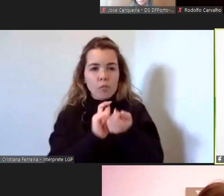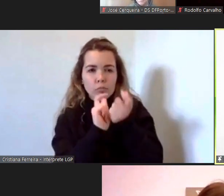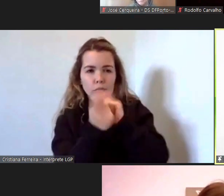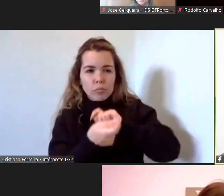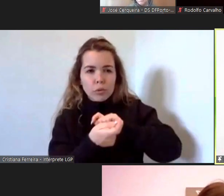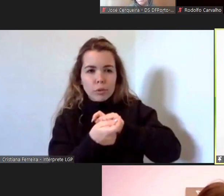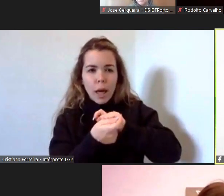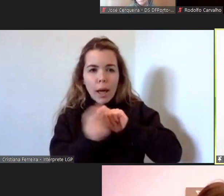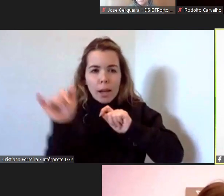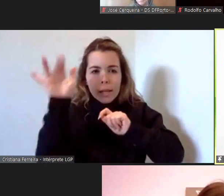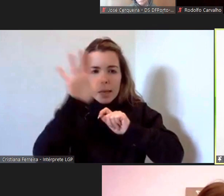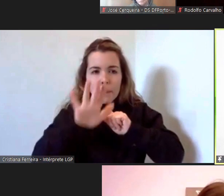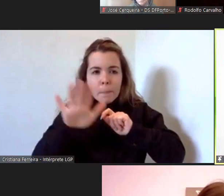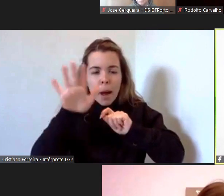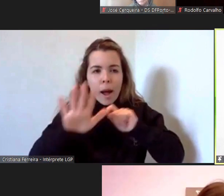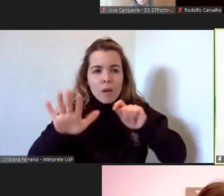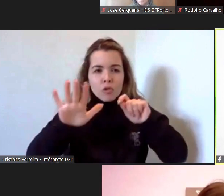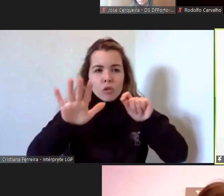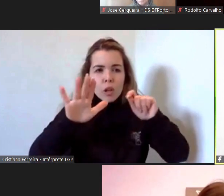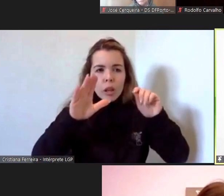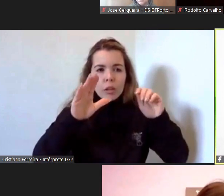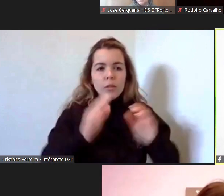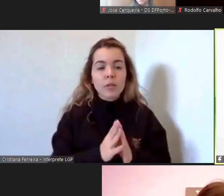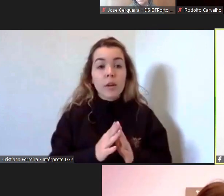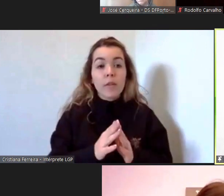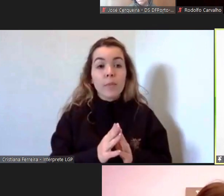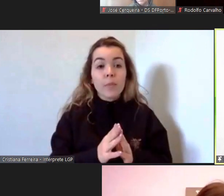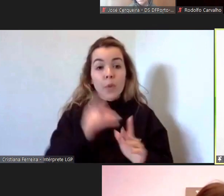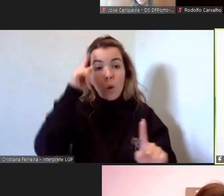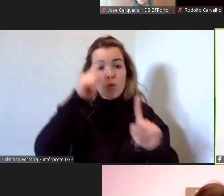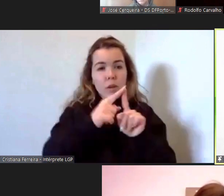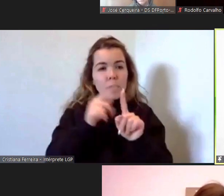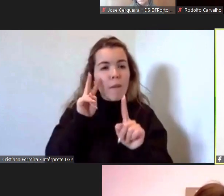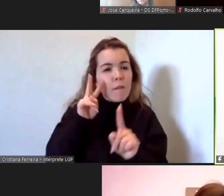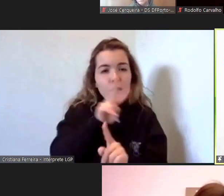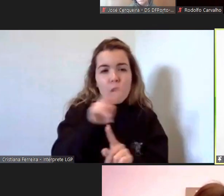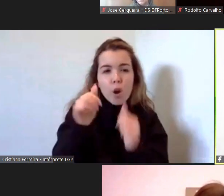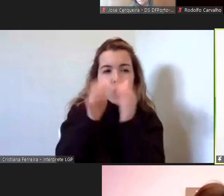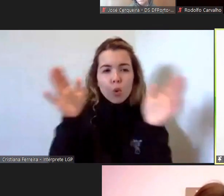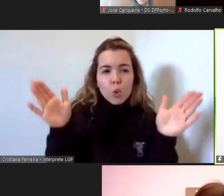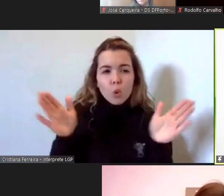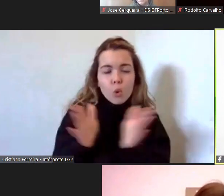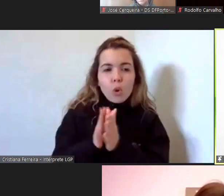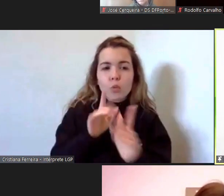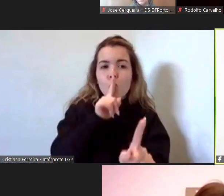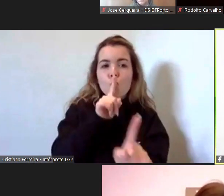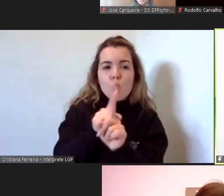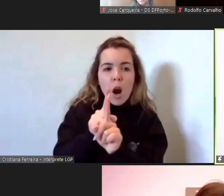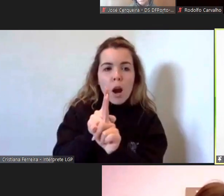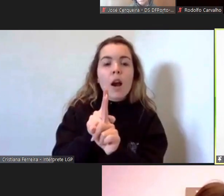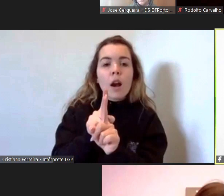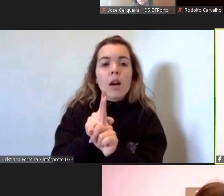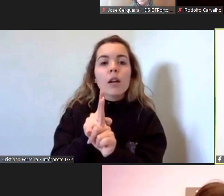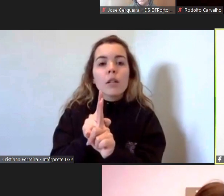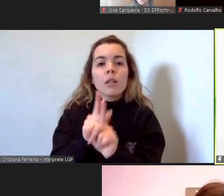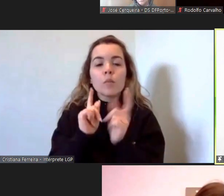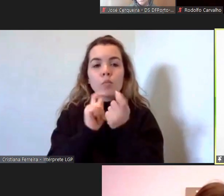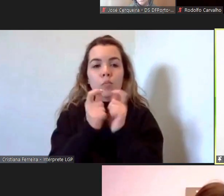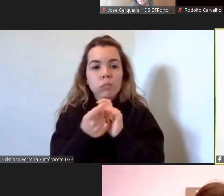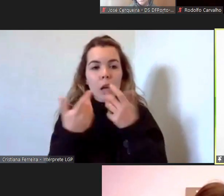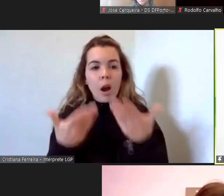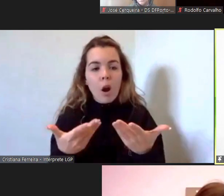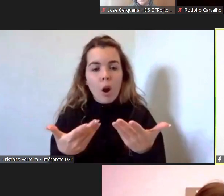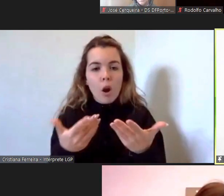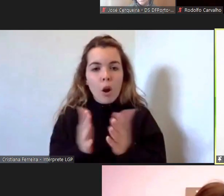visualização para nos podermos ver uns aos outros pelo menos aqueles que têm a câmara ligada que o queiram ter ligada que o queiram também ter ligada